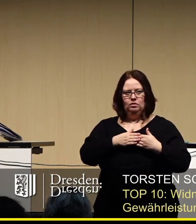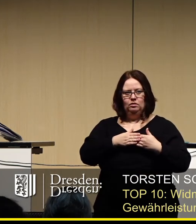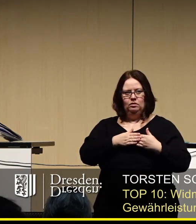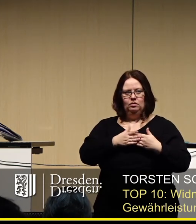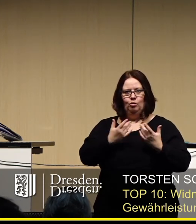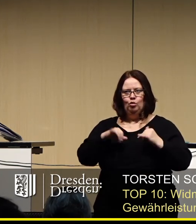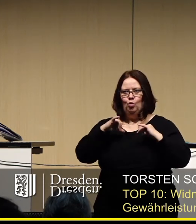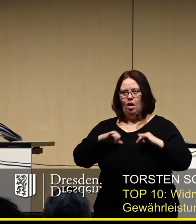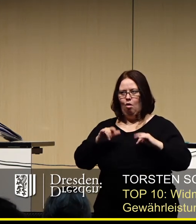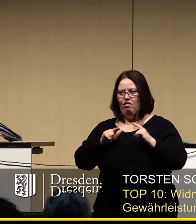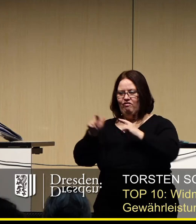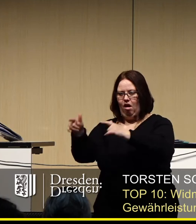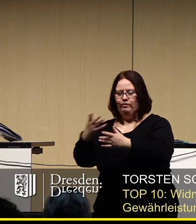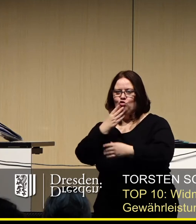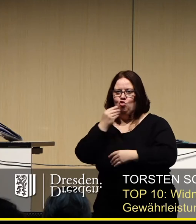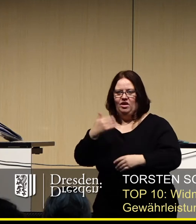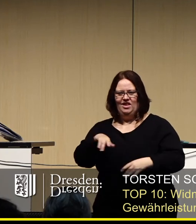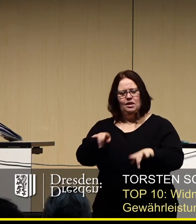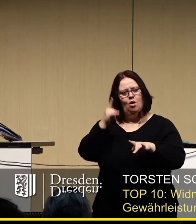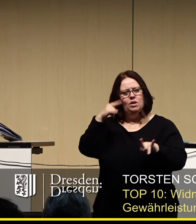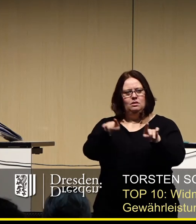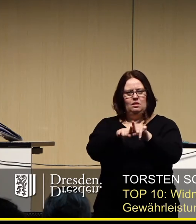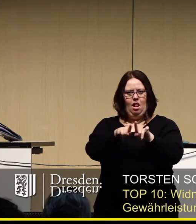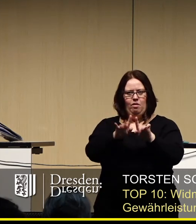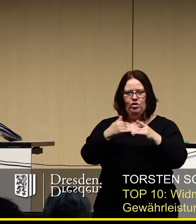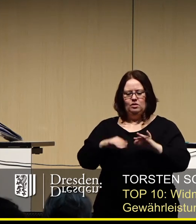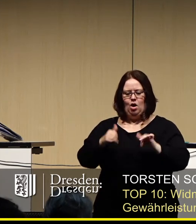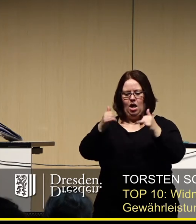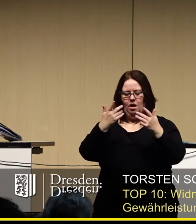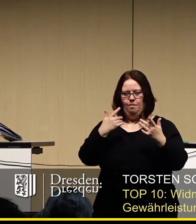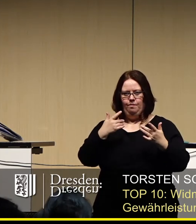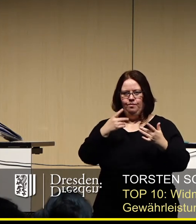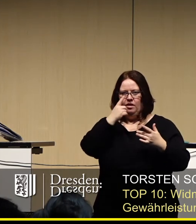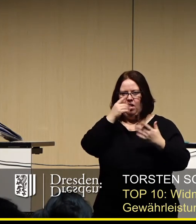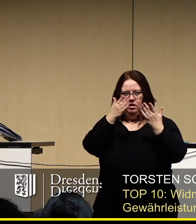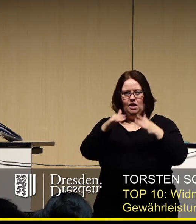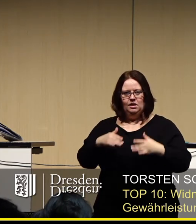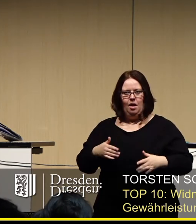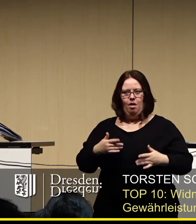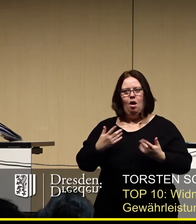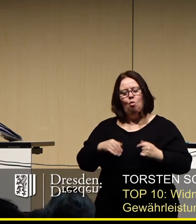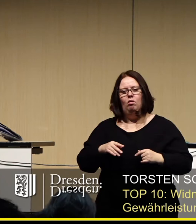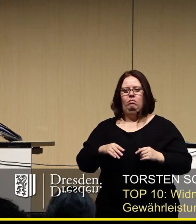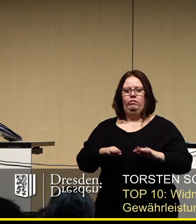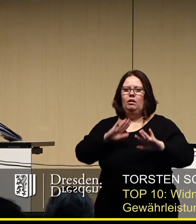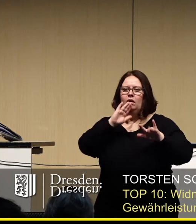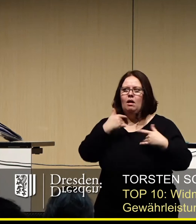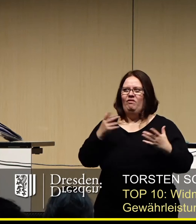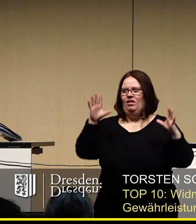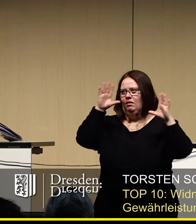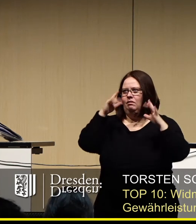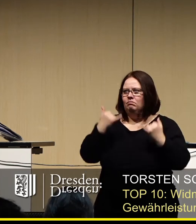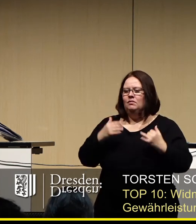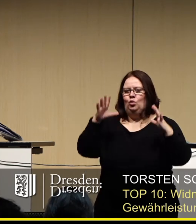wieder in den Urlaub zu fahren. Ich glaube, so etwas Ähnliches werden wir jetzt auch erleben, wenn im Dezember sozusagen dann auch wieder diese sehr dunkle